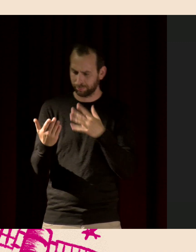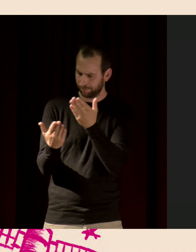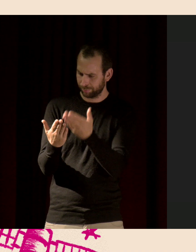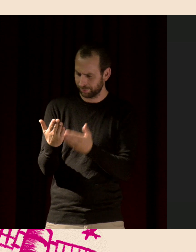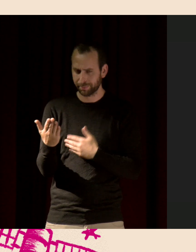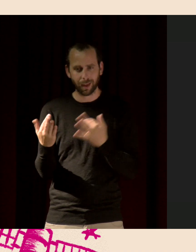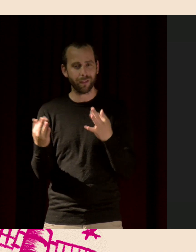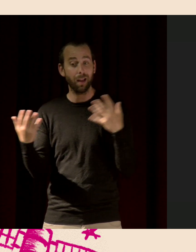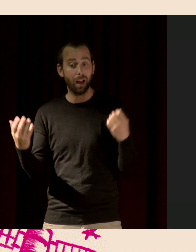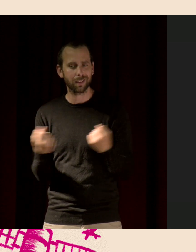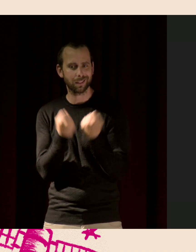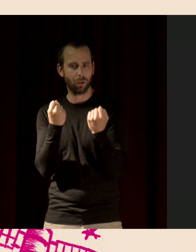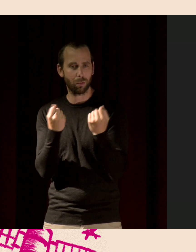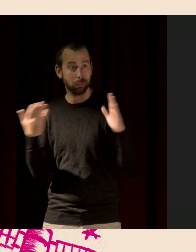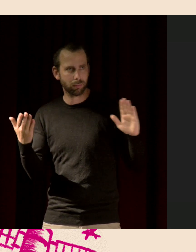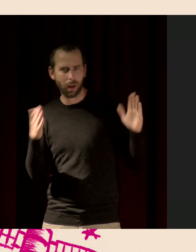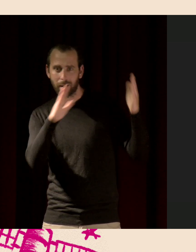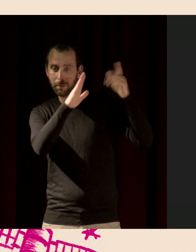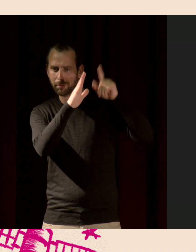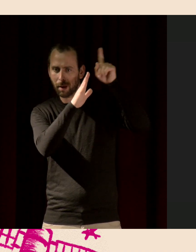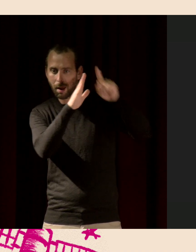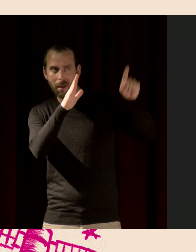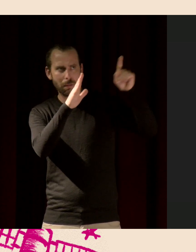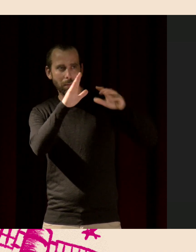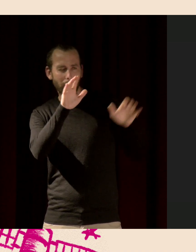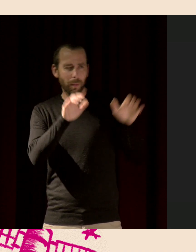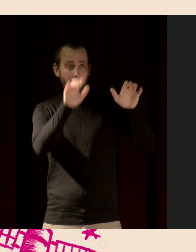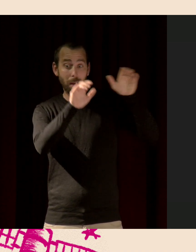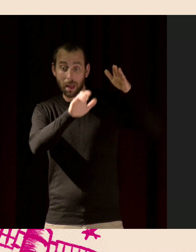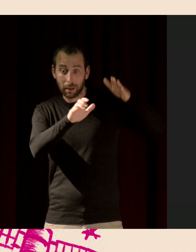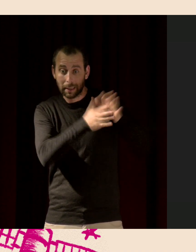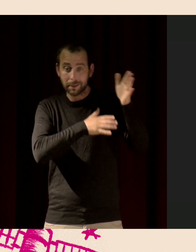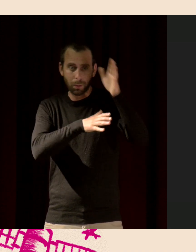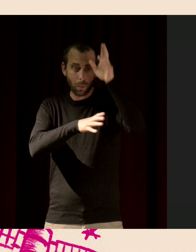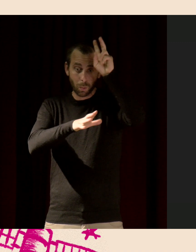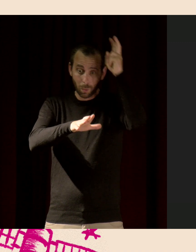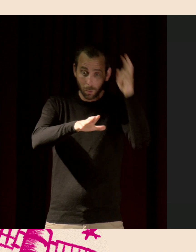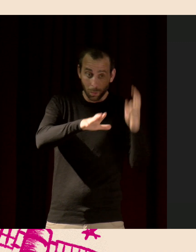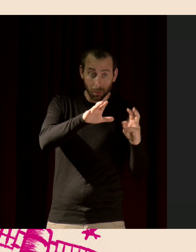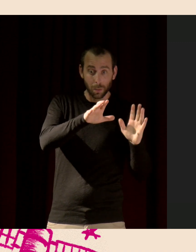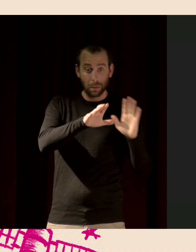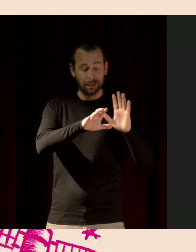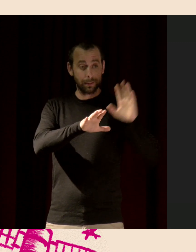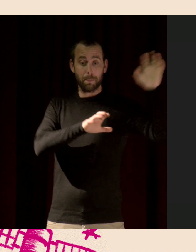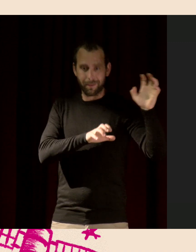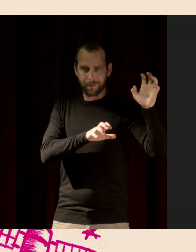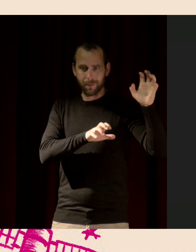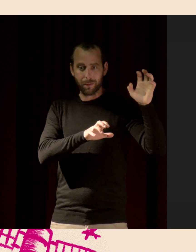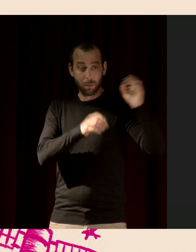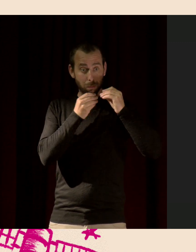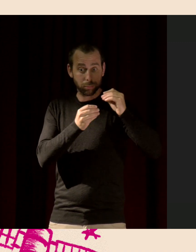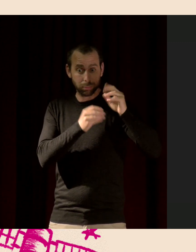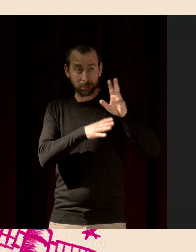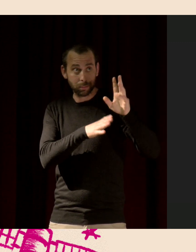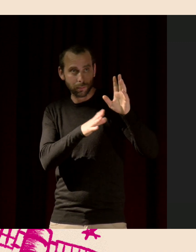sur une crête du Haut Atlas où tout simplement elle a glissé et elle s'est récupérée au dernier moment en s'accrochant